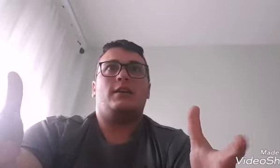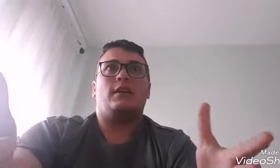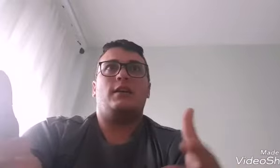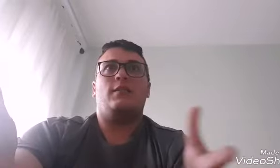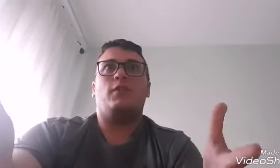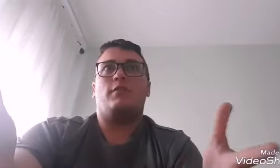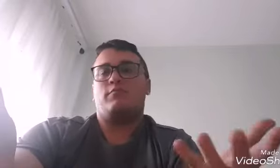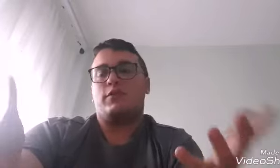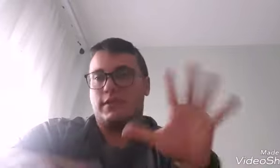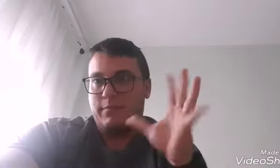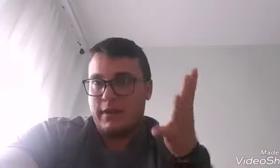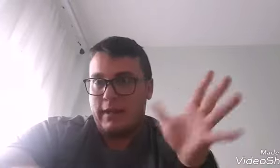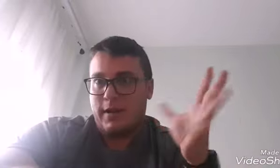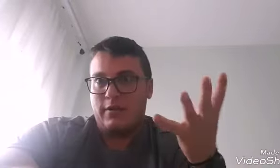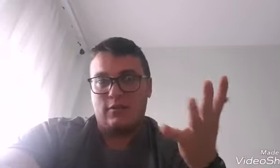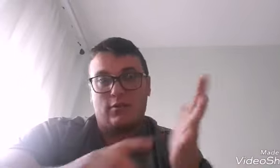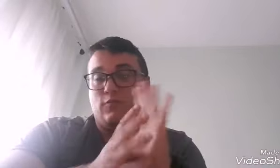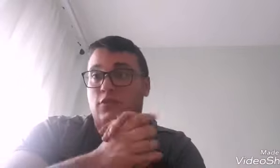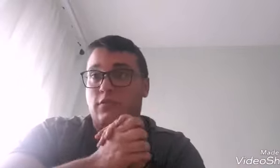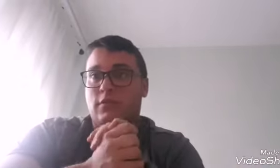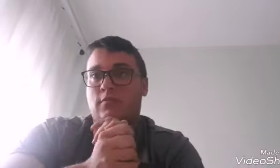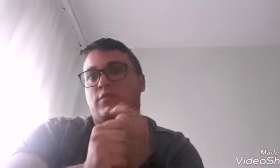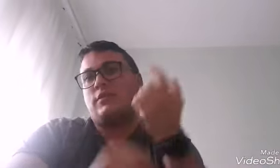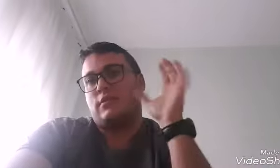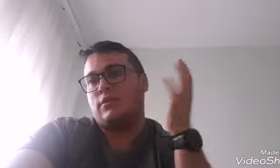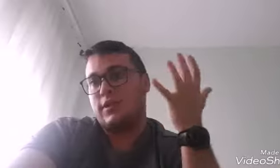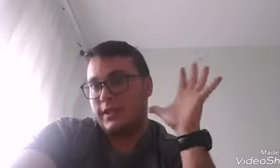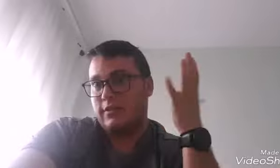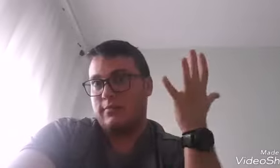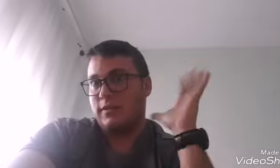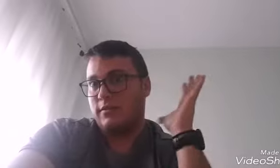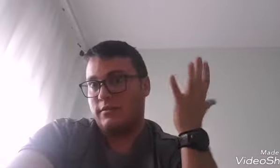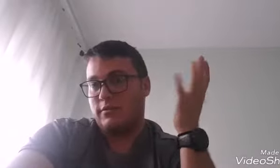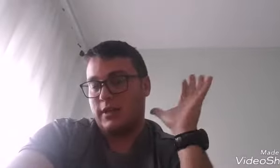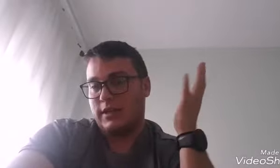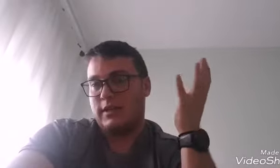Y bueno, pues siempre la mano, yo como soy zurdo, pues estoy gastando la mano dominante.